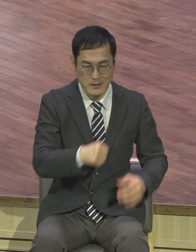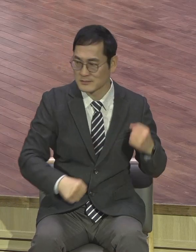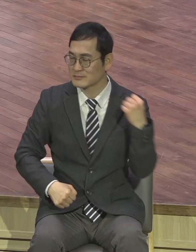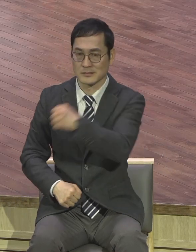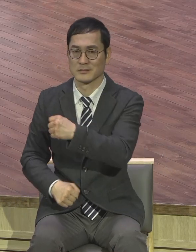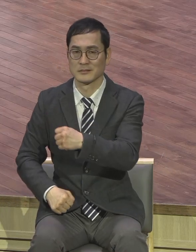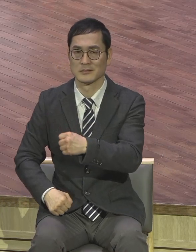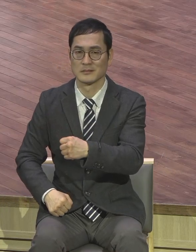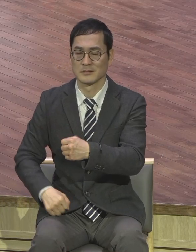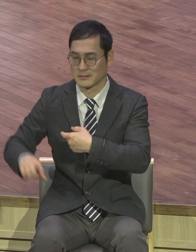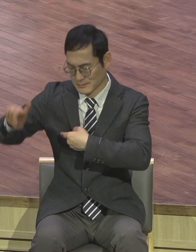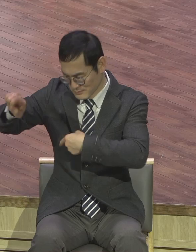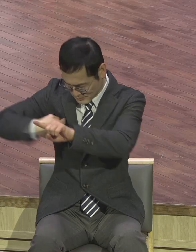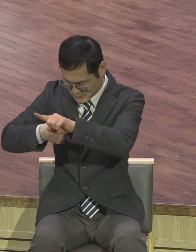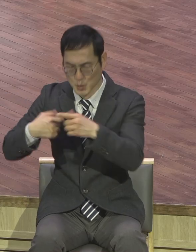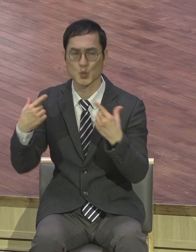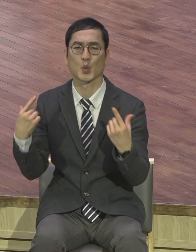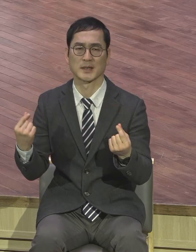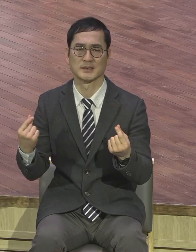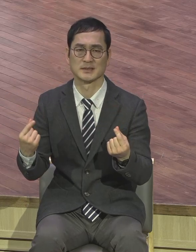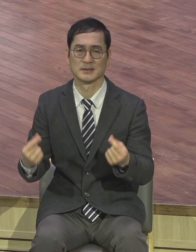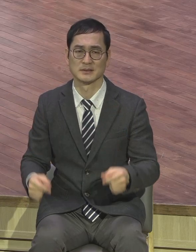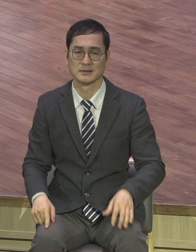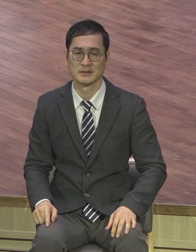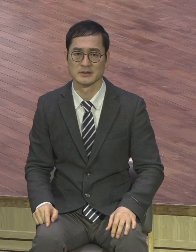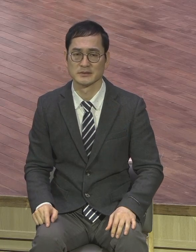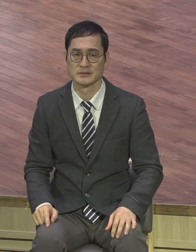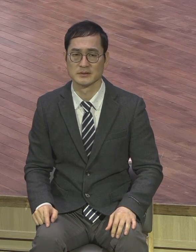정말하면 이는 이 눈으로 대하겠다는 겁니다.